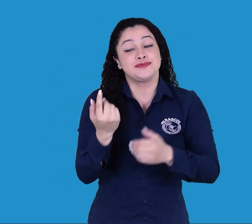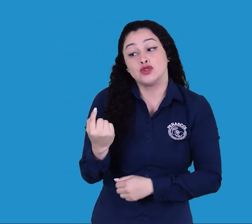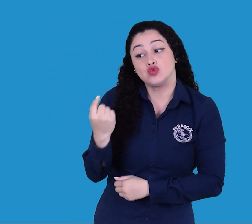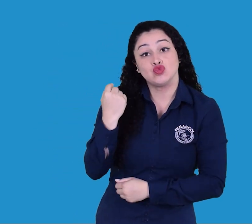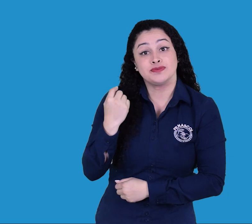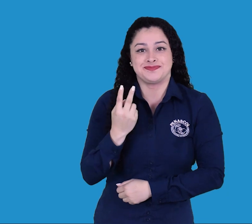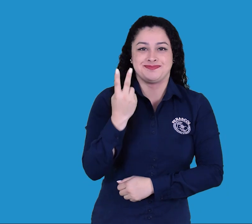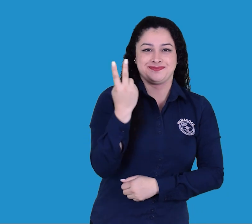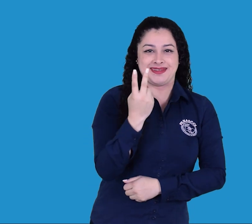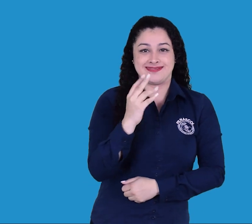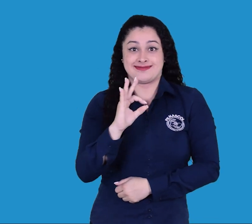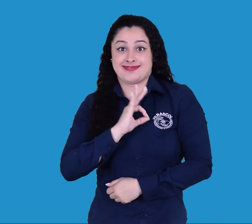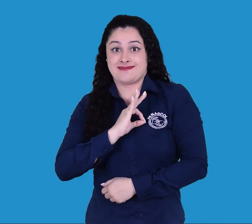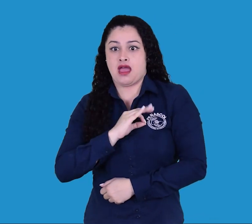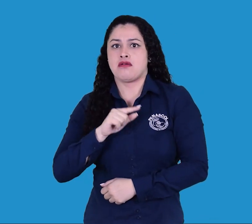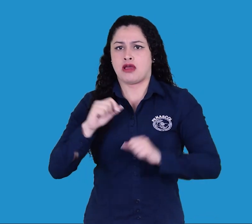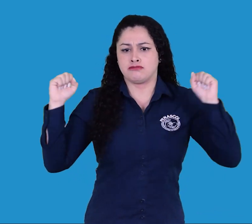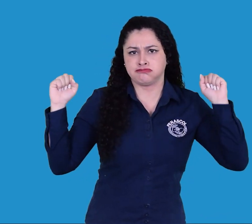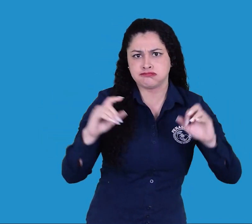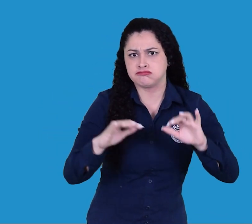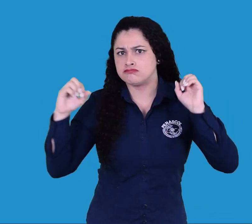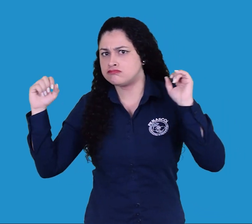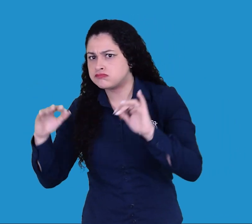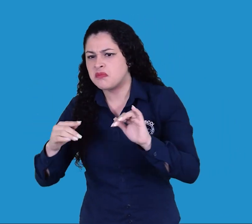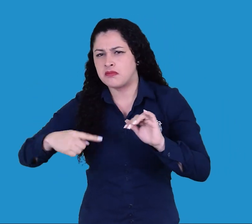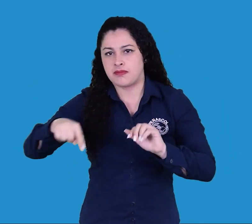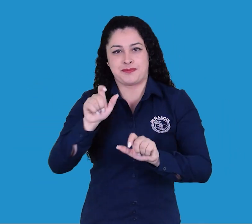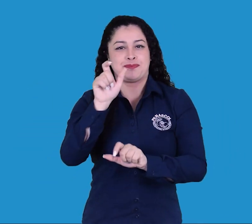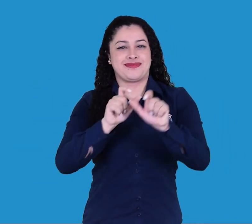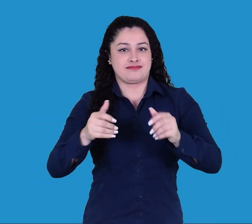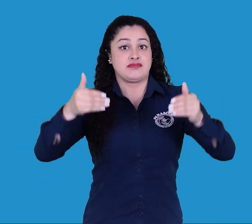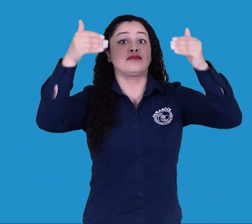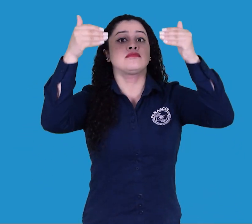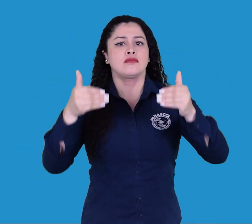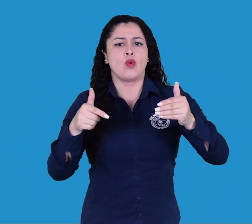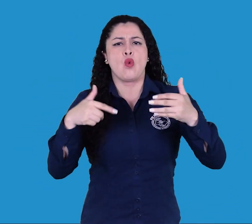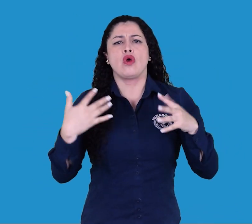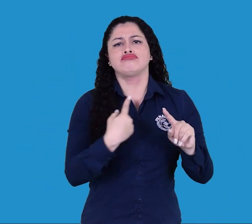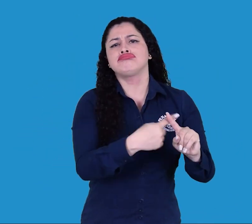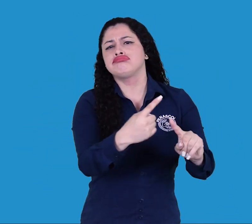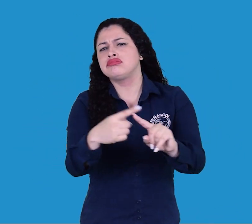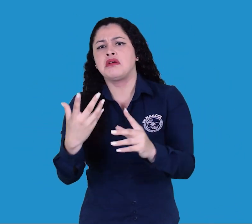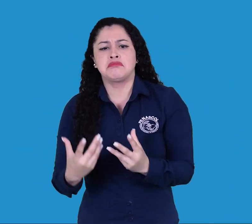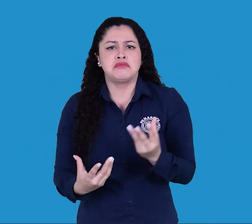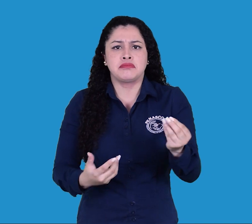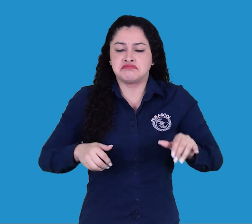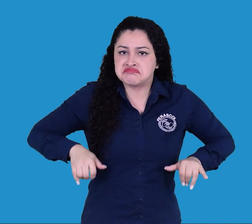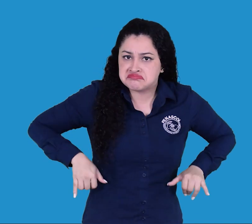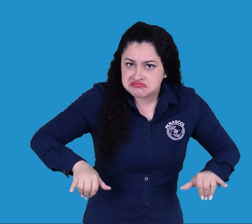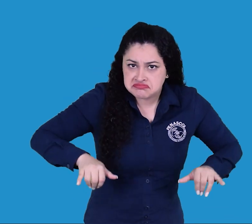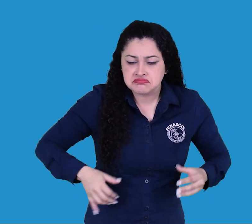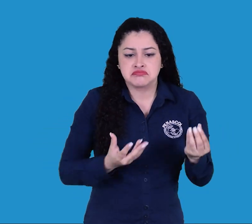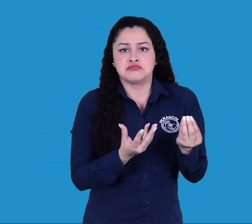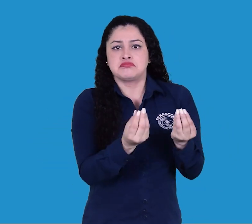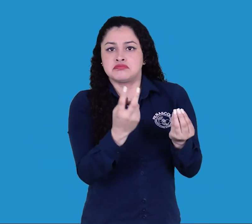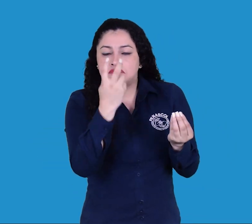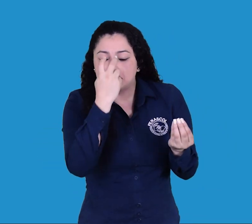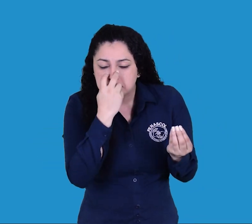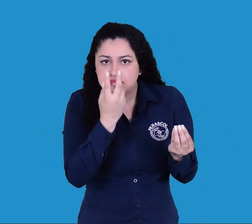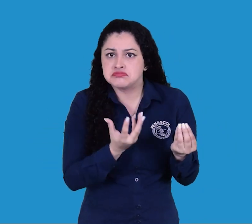viernes y sábado se realizó el Encuentro Nacional de Discapacidad, donde participaron representantes